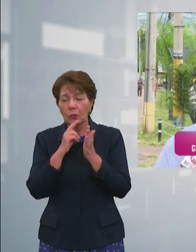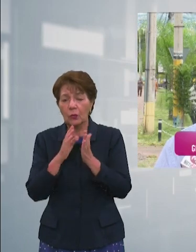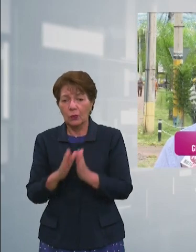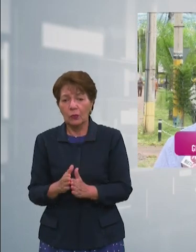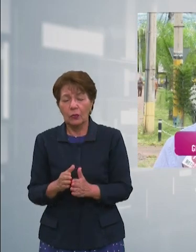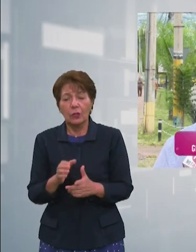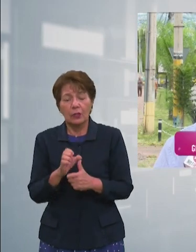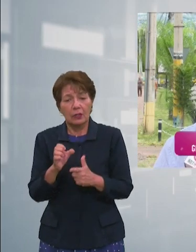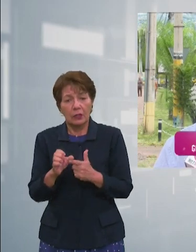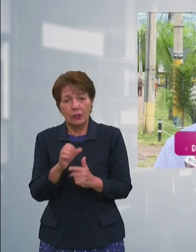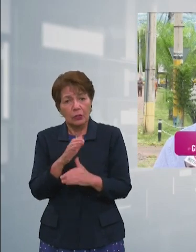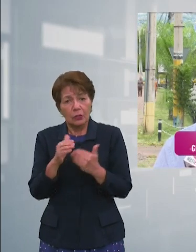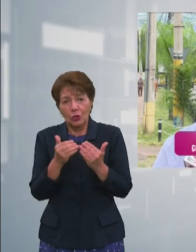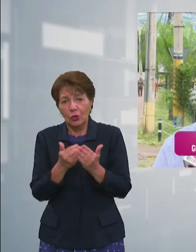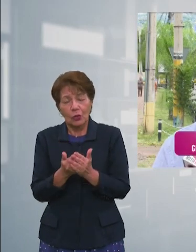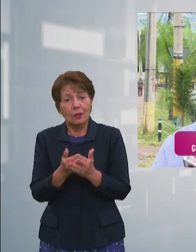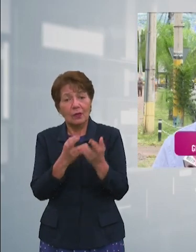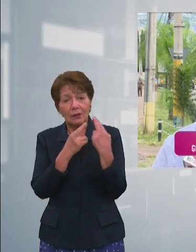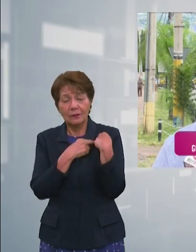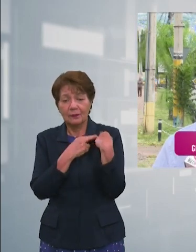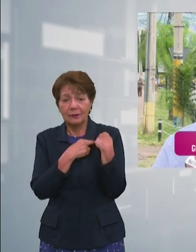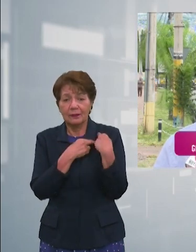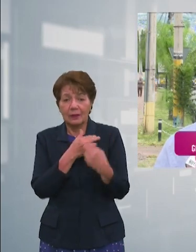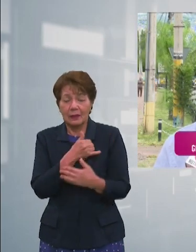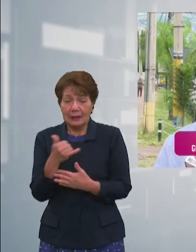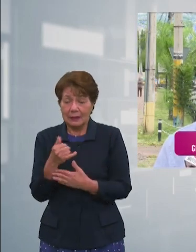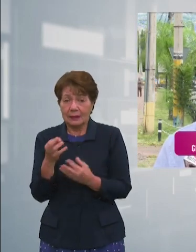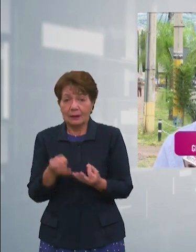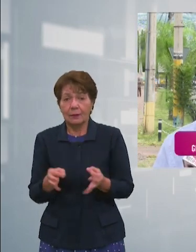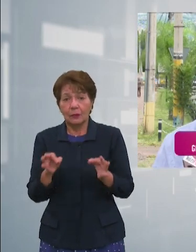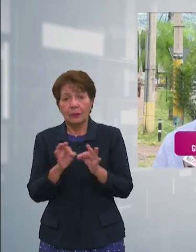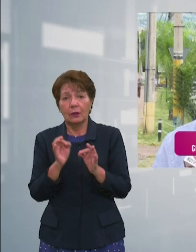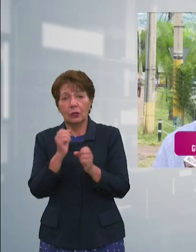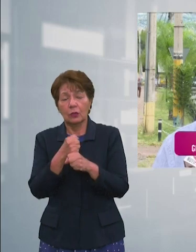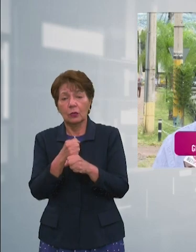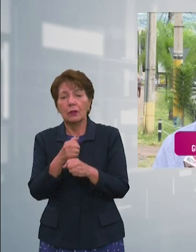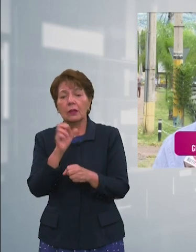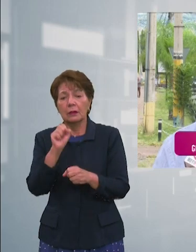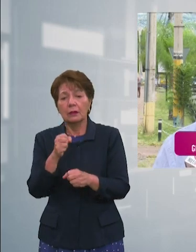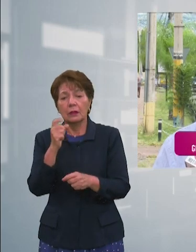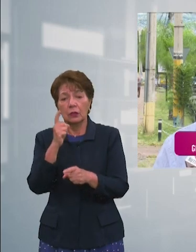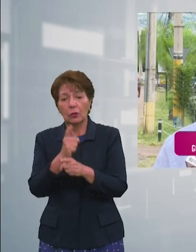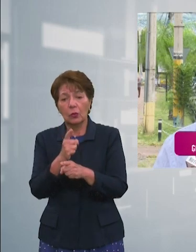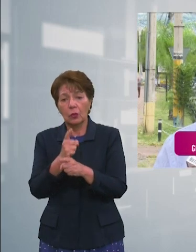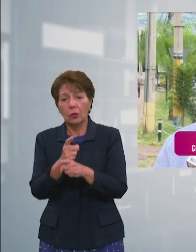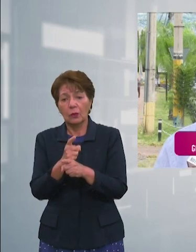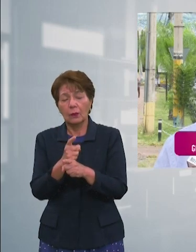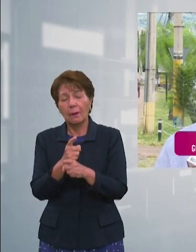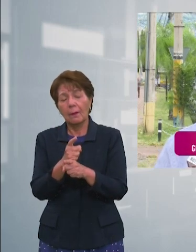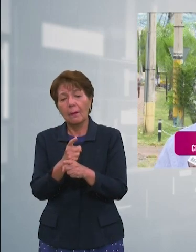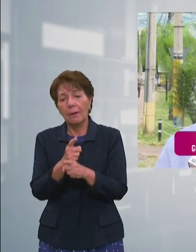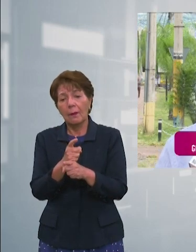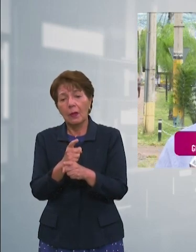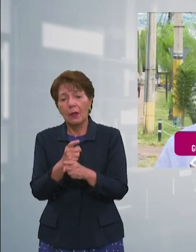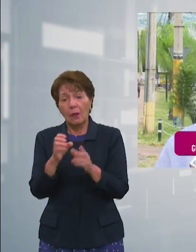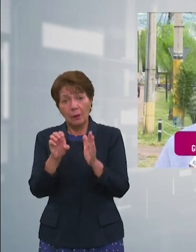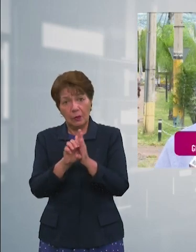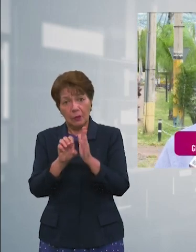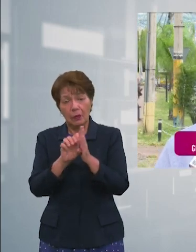espectro político así que es válido hacerlo y es correcto además cuando las instituciones por alguna